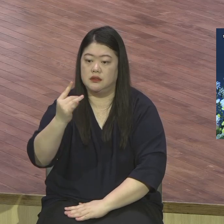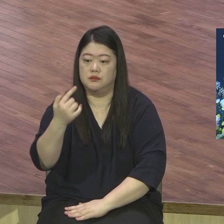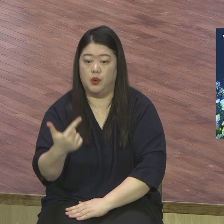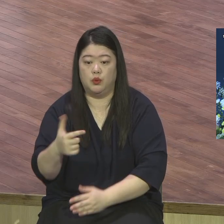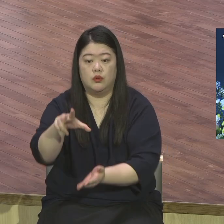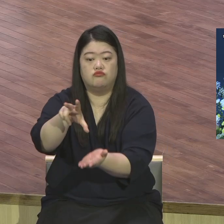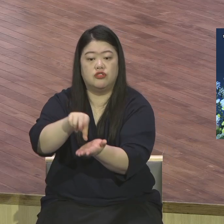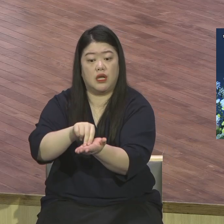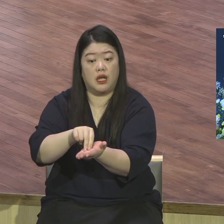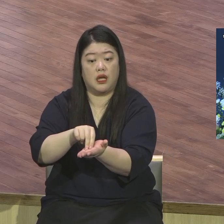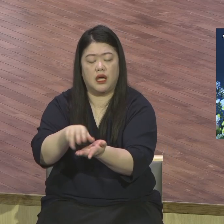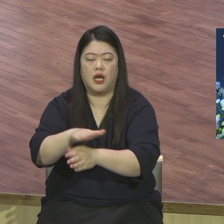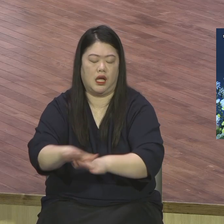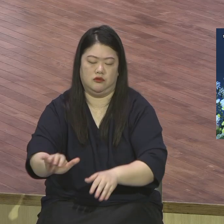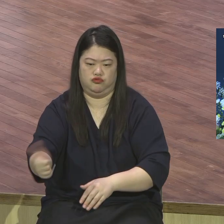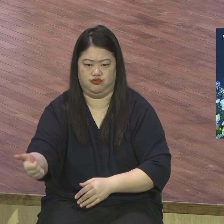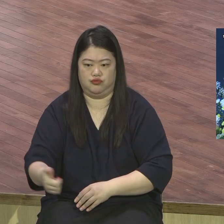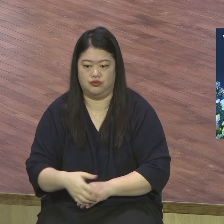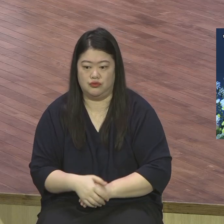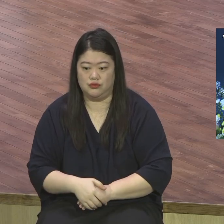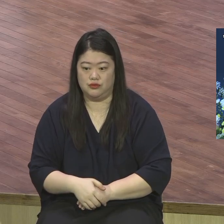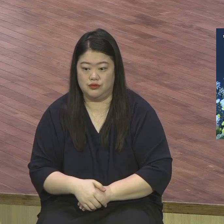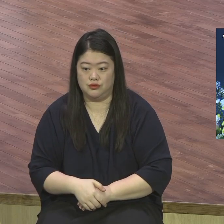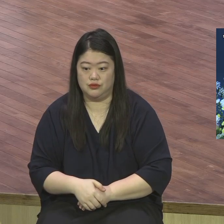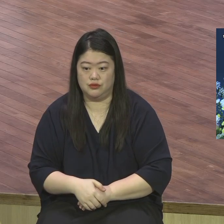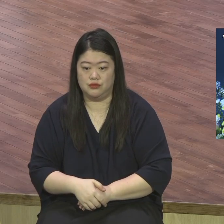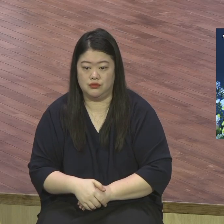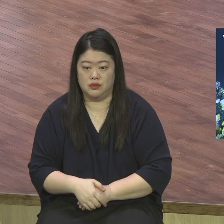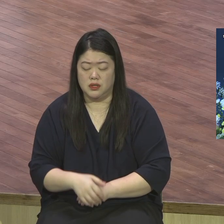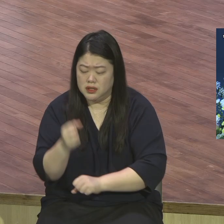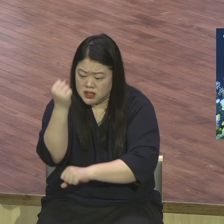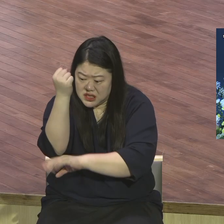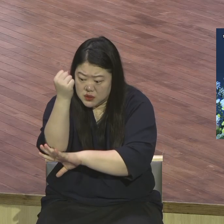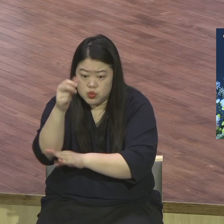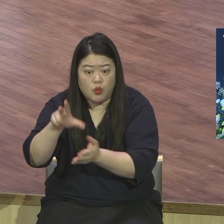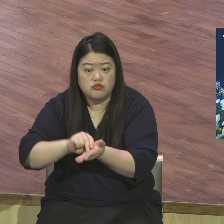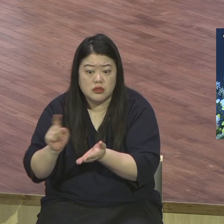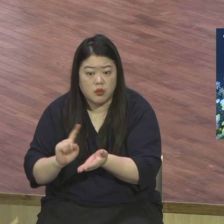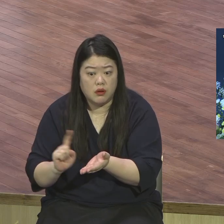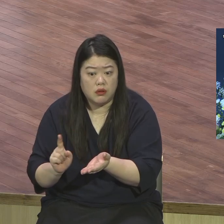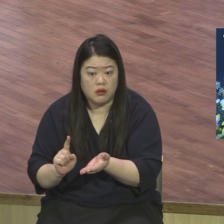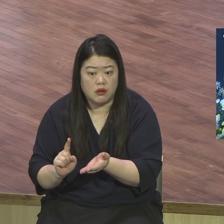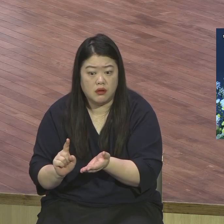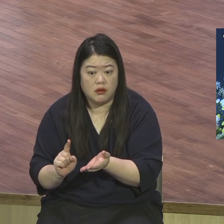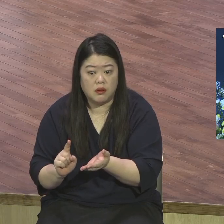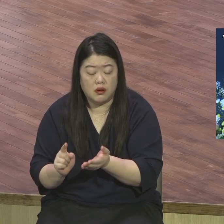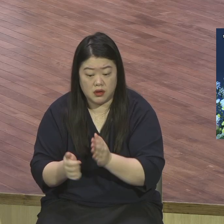성공한다 무슨 건강하게 산다 잘 나간다 그 이전에